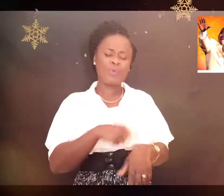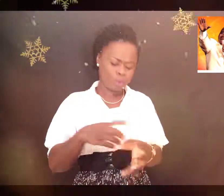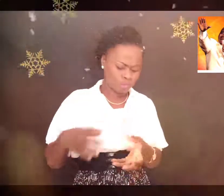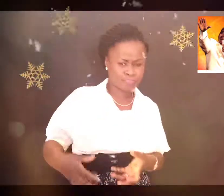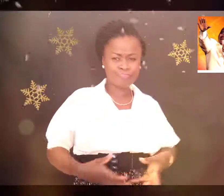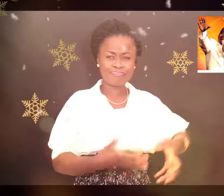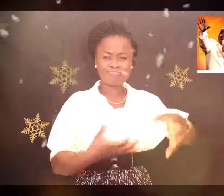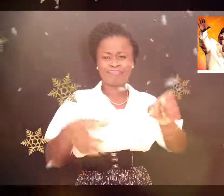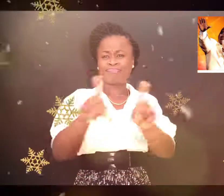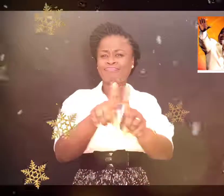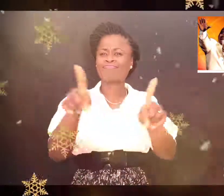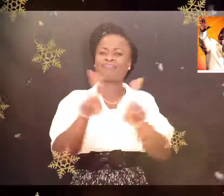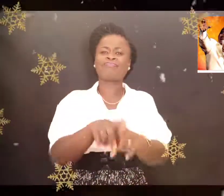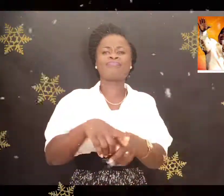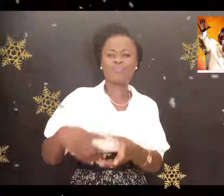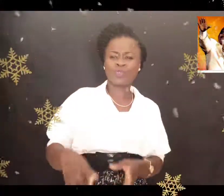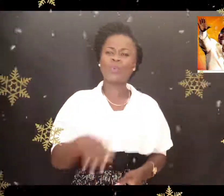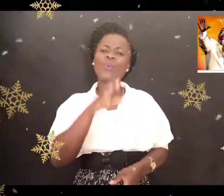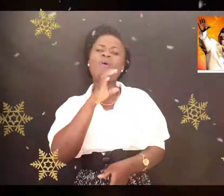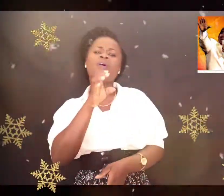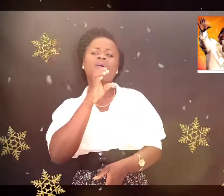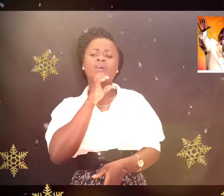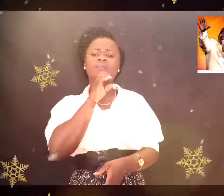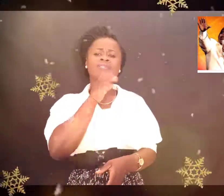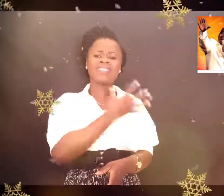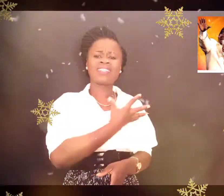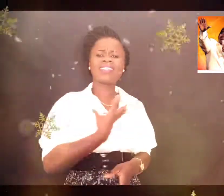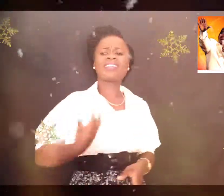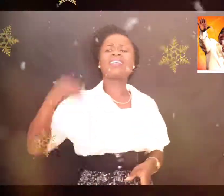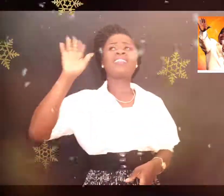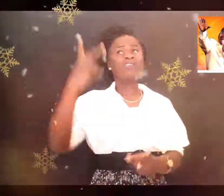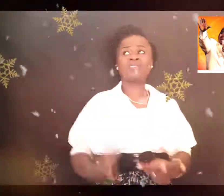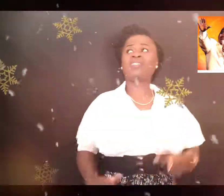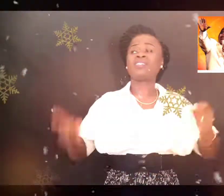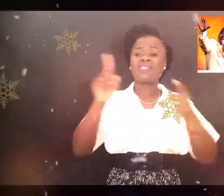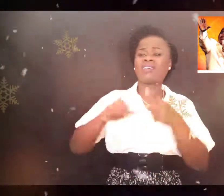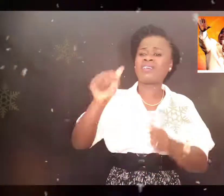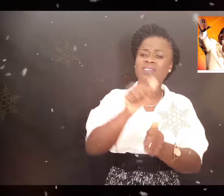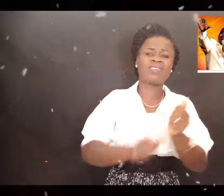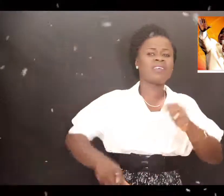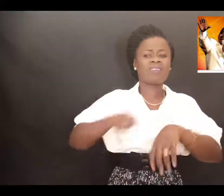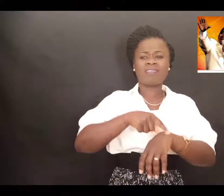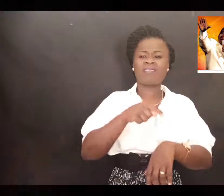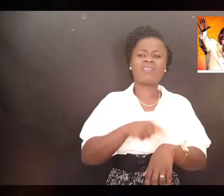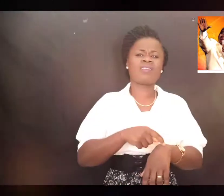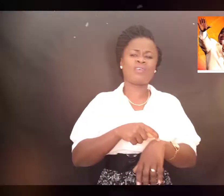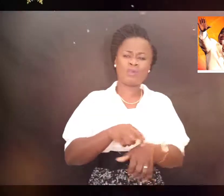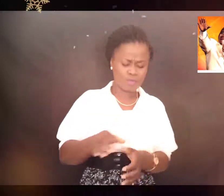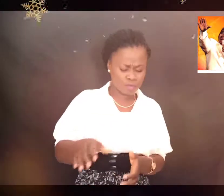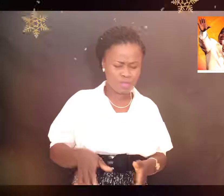Elle coule comme un torrent Et ta vie à chaque heure Elle